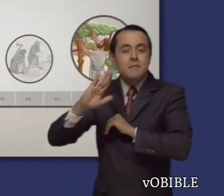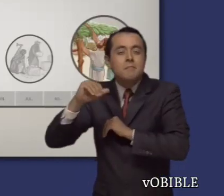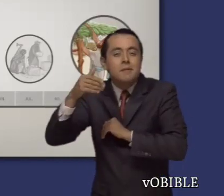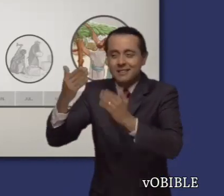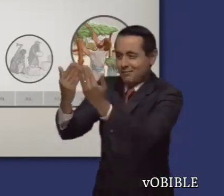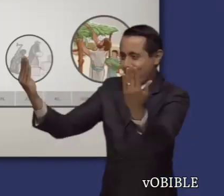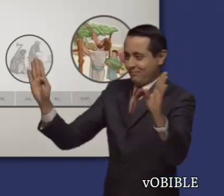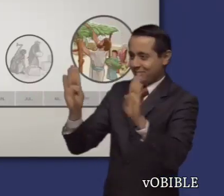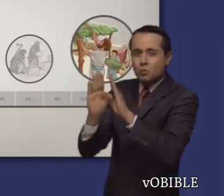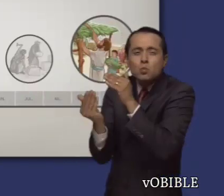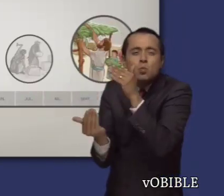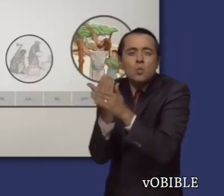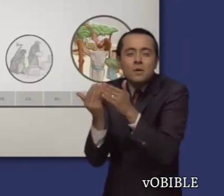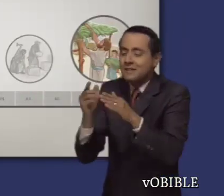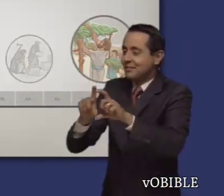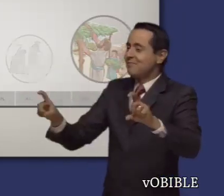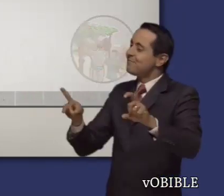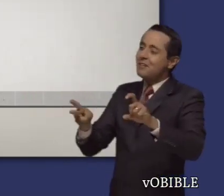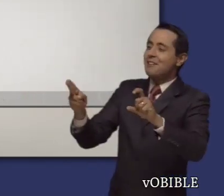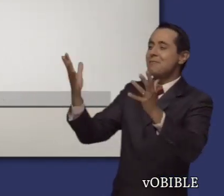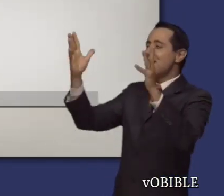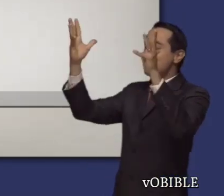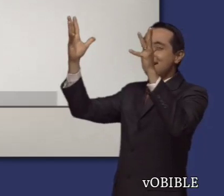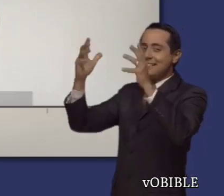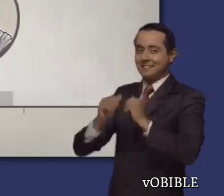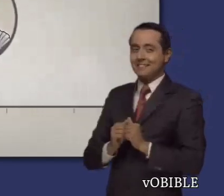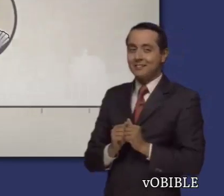Y después, se inauguraron las murallas de Jerusalén.